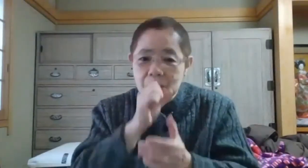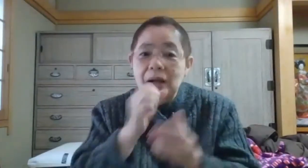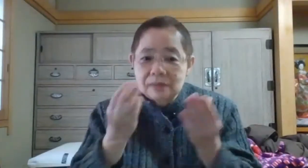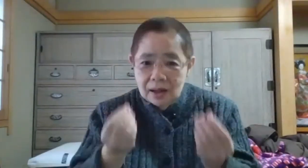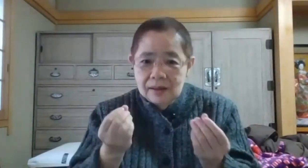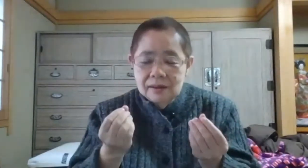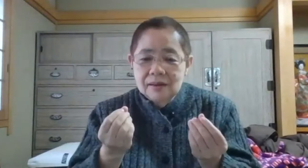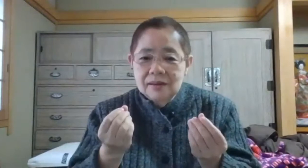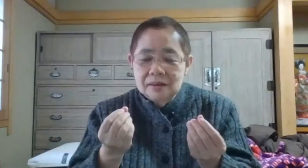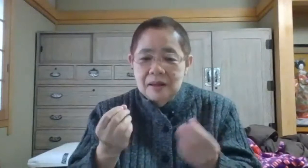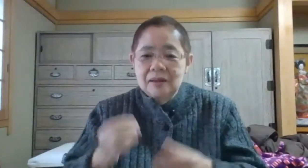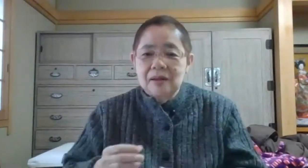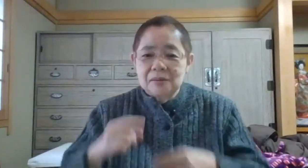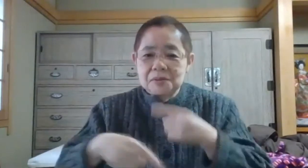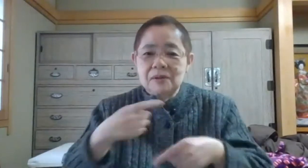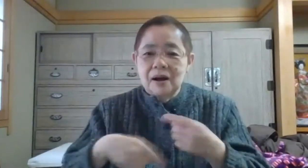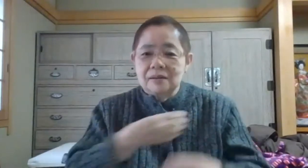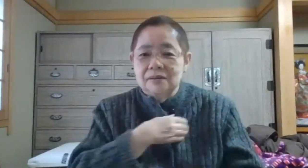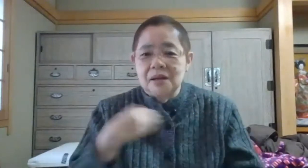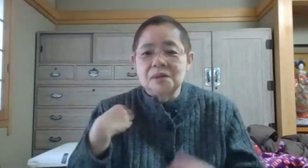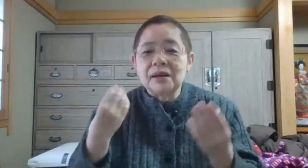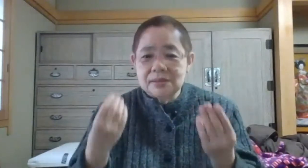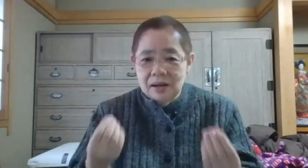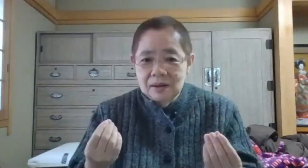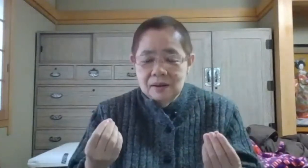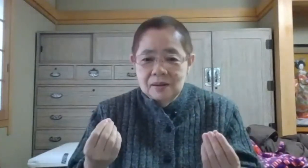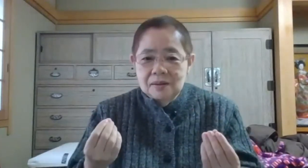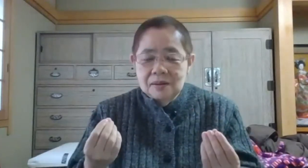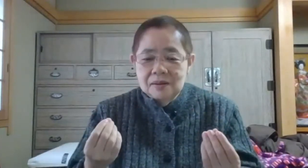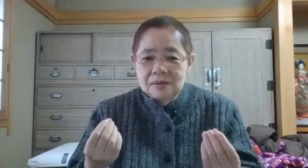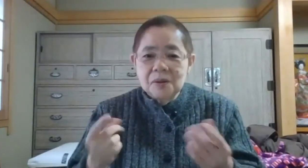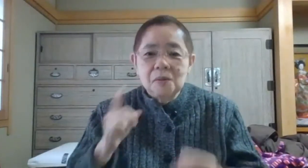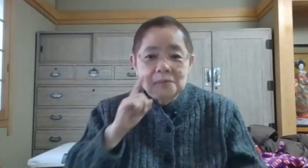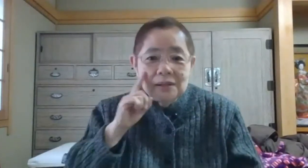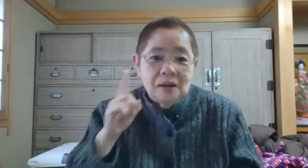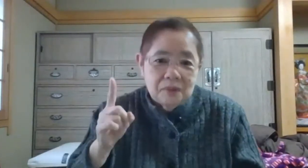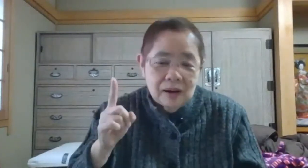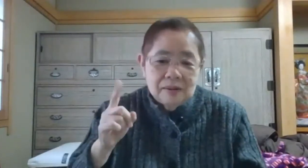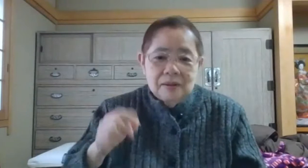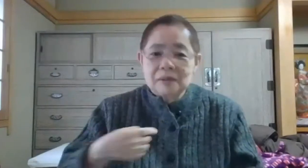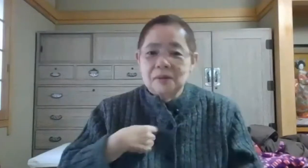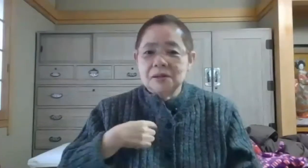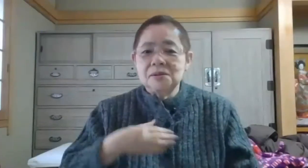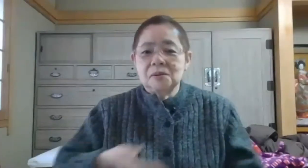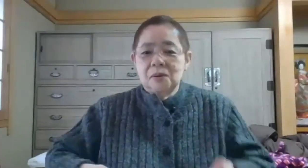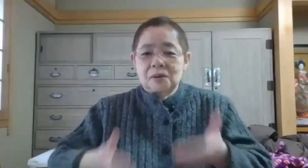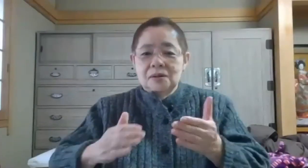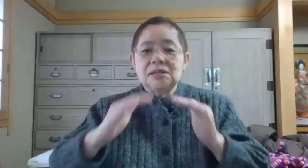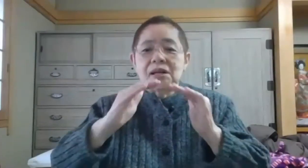かったで手話ができましたそれを見たのは私の実家